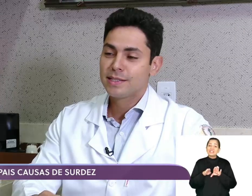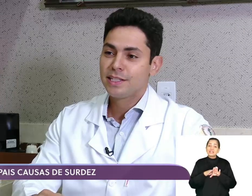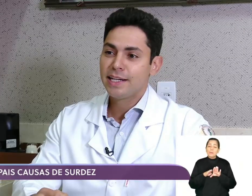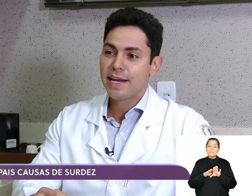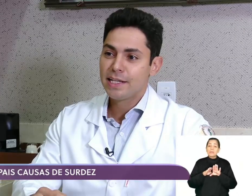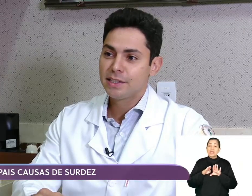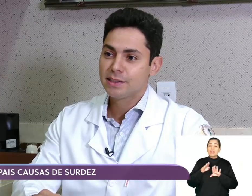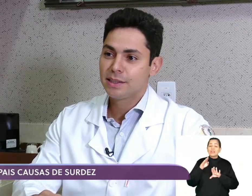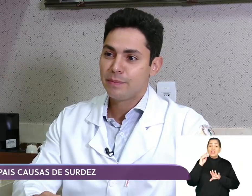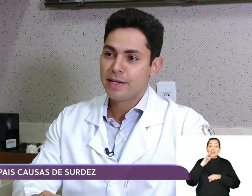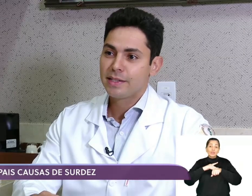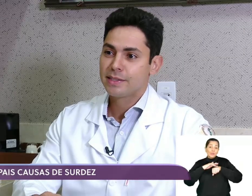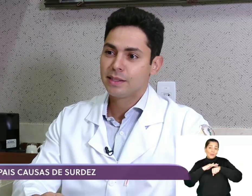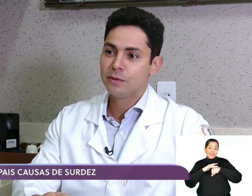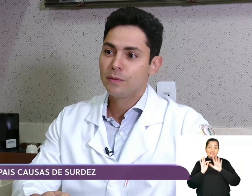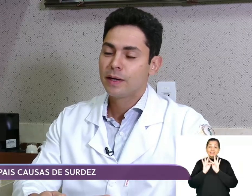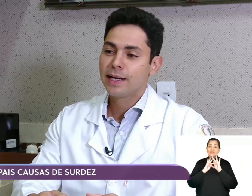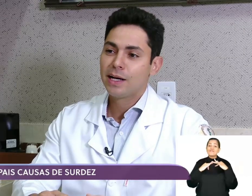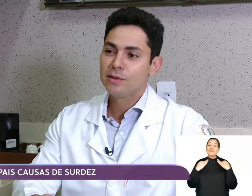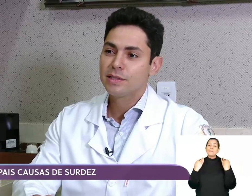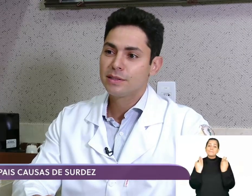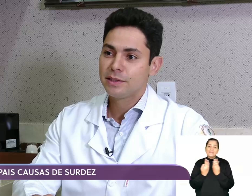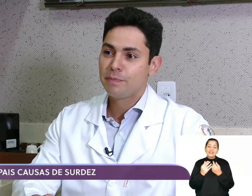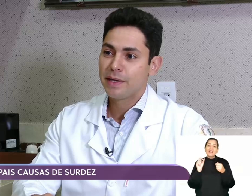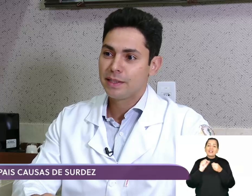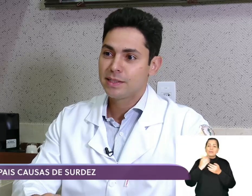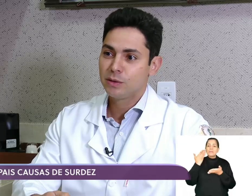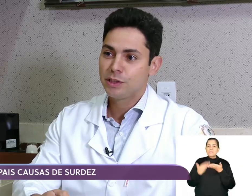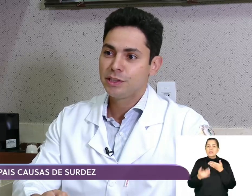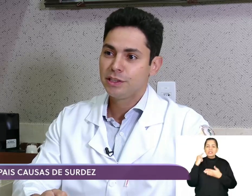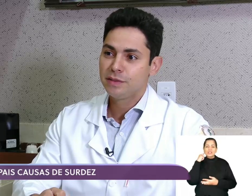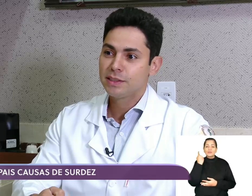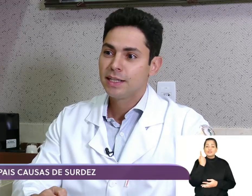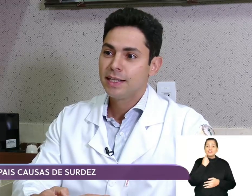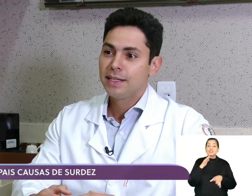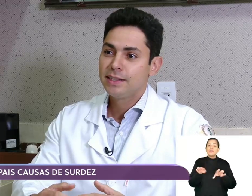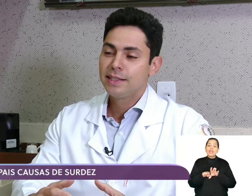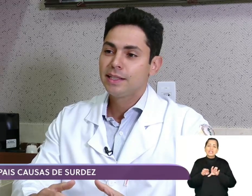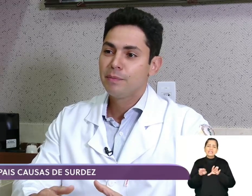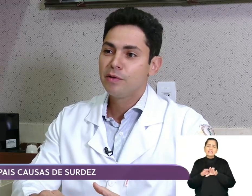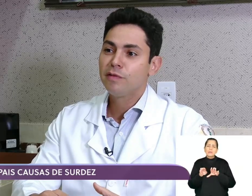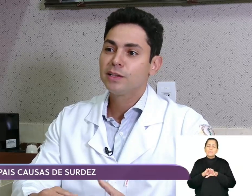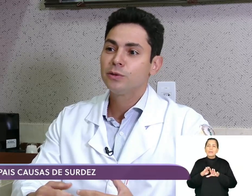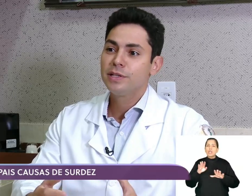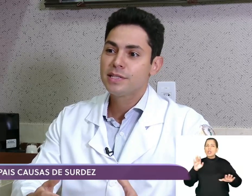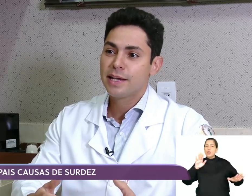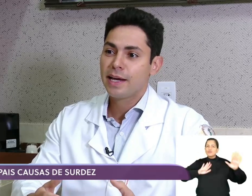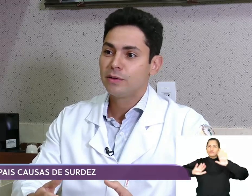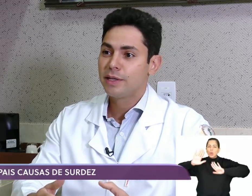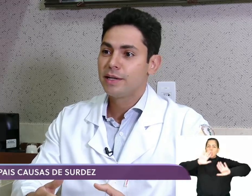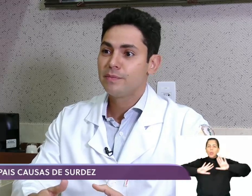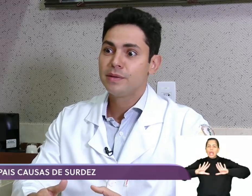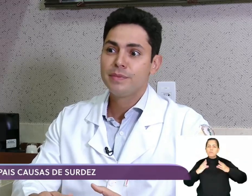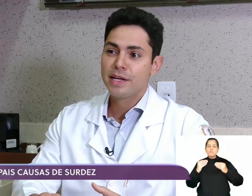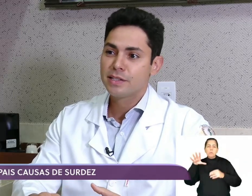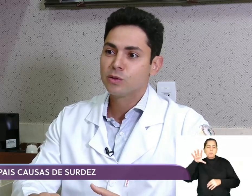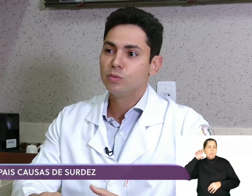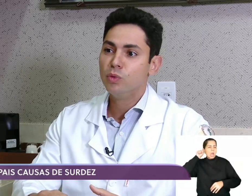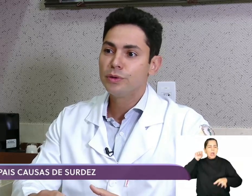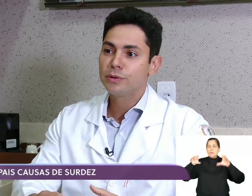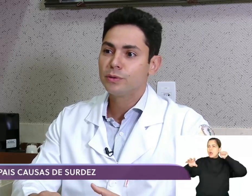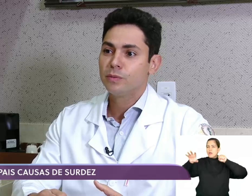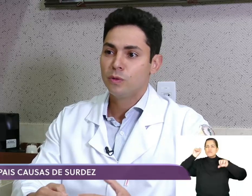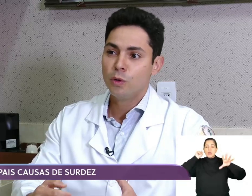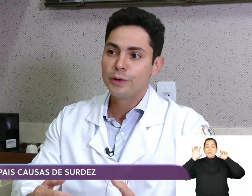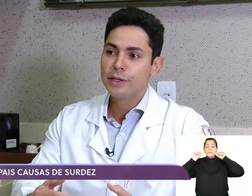doenças genéticas também, que são causas de perdas auditivas. E tem também o fator externo, ambientes